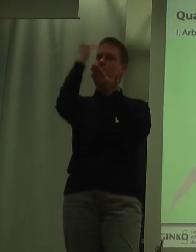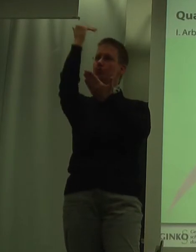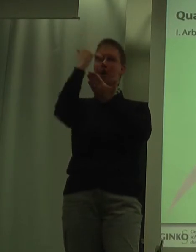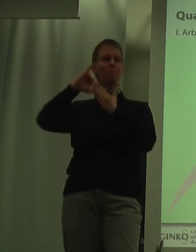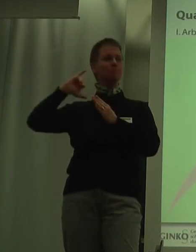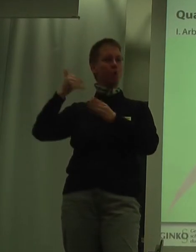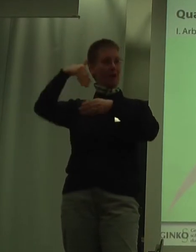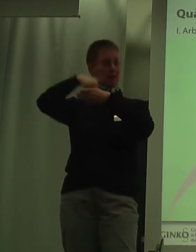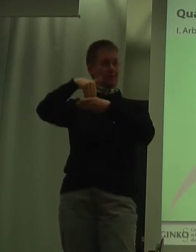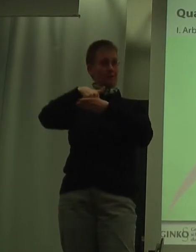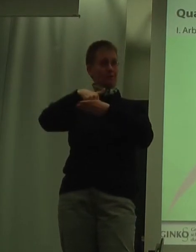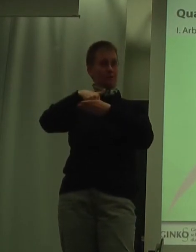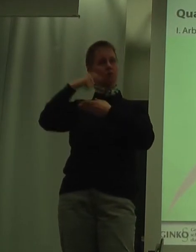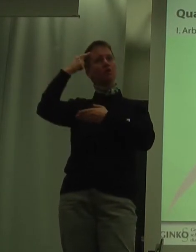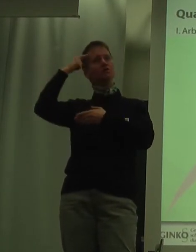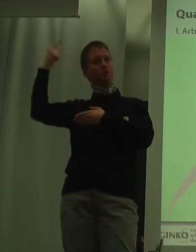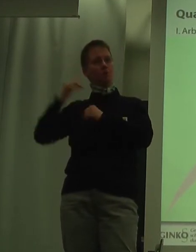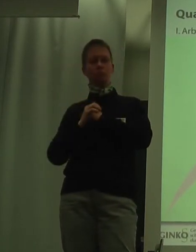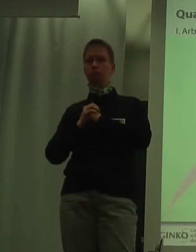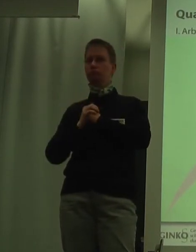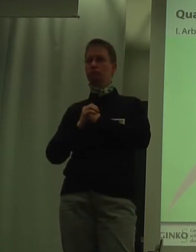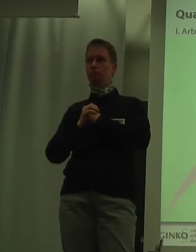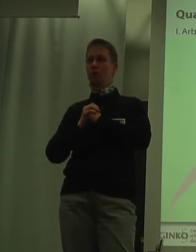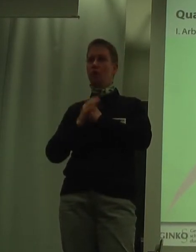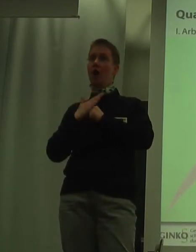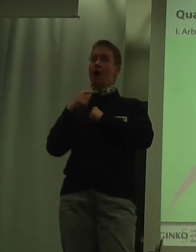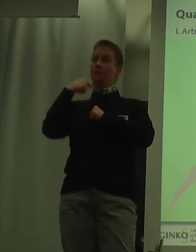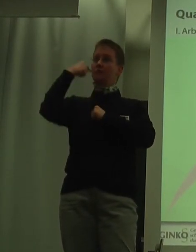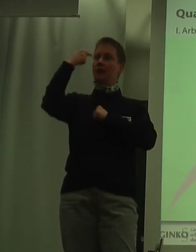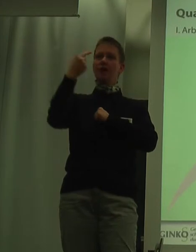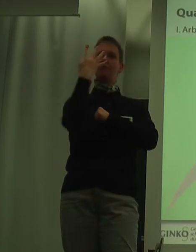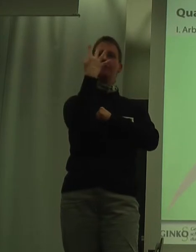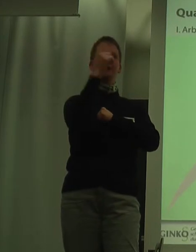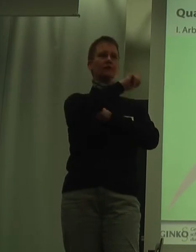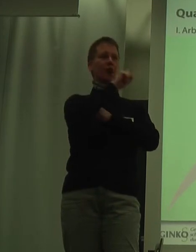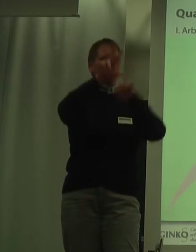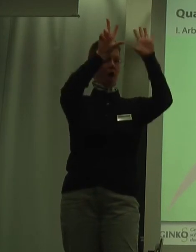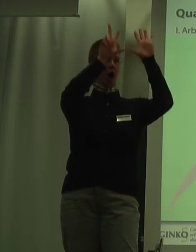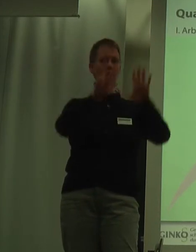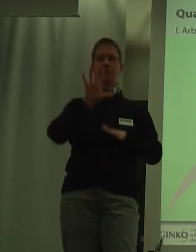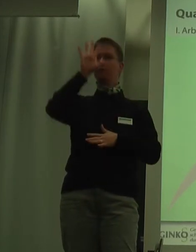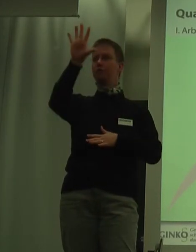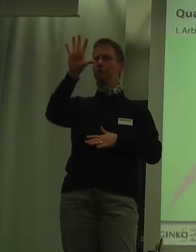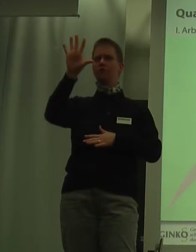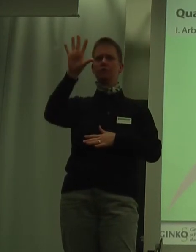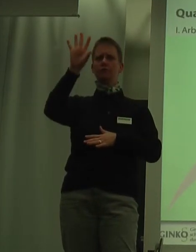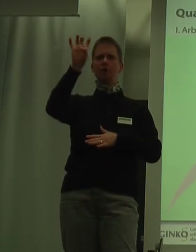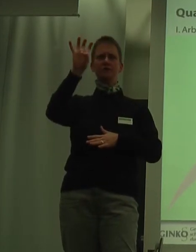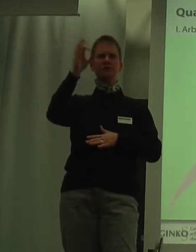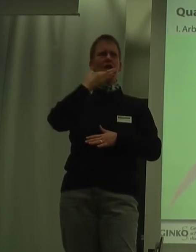haben, sinnvoll. Und wir haben dann 4.835 Fragebögen